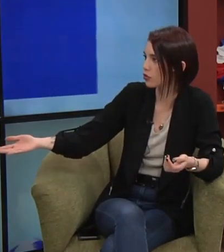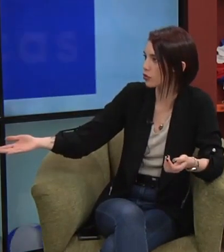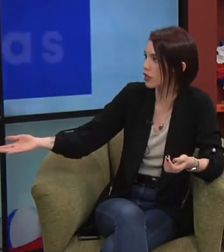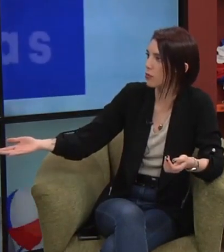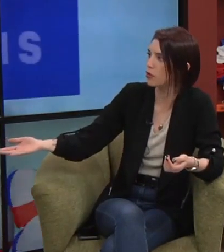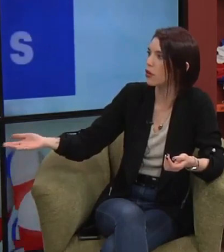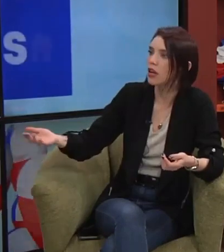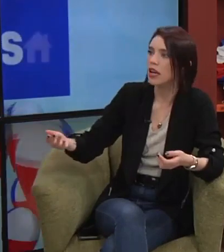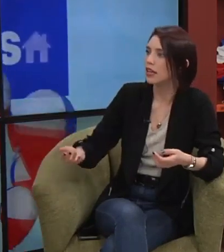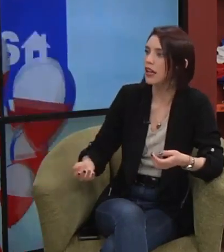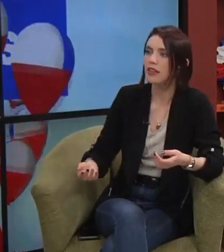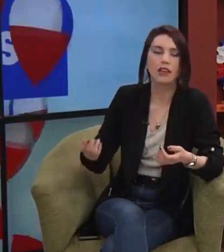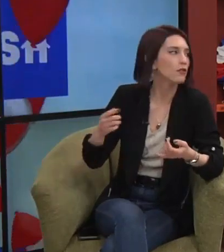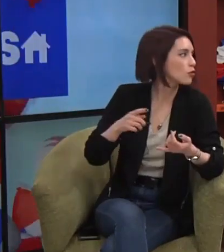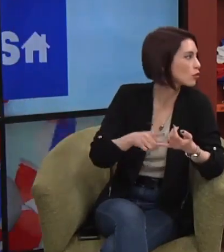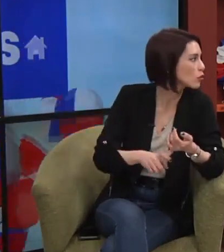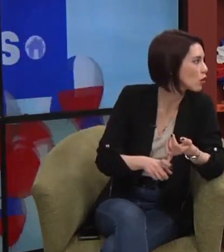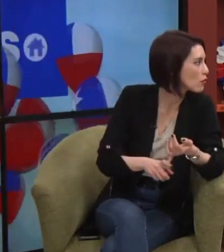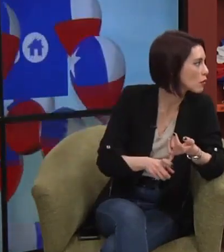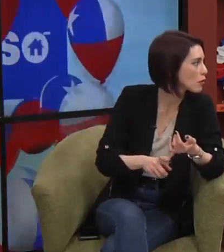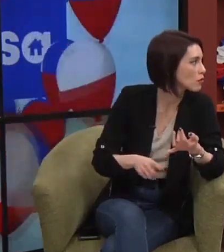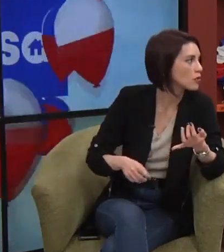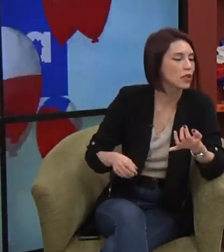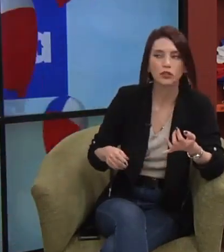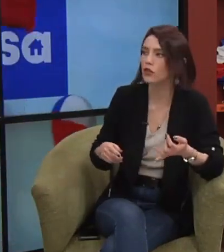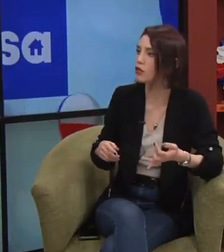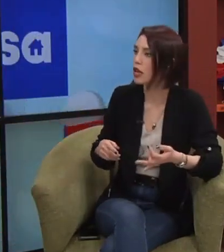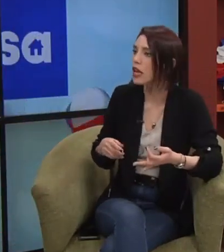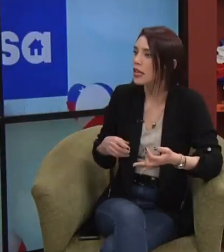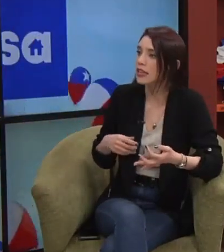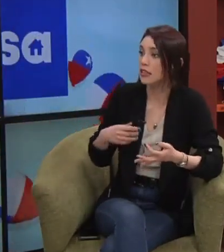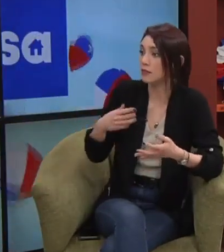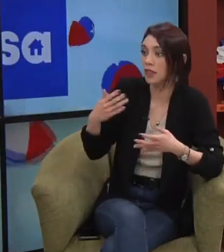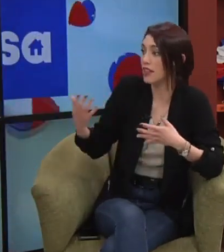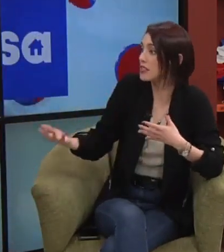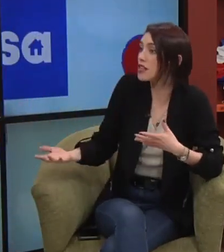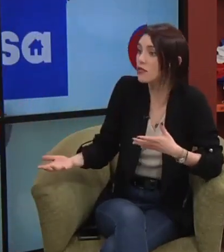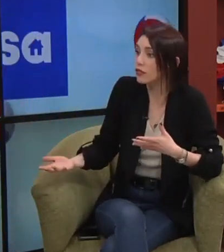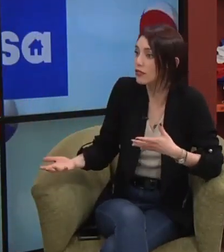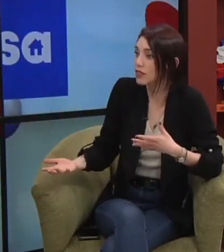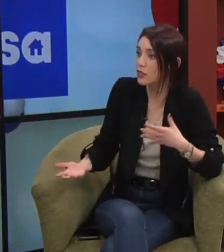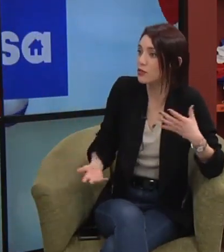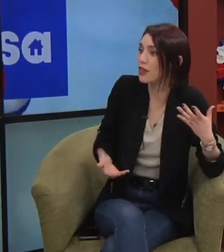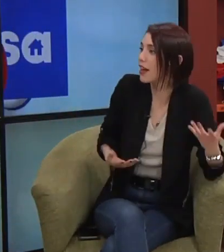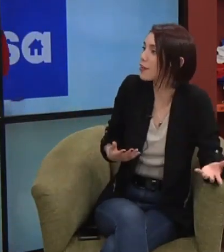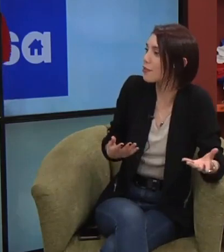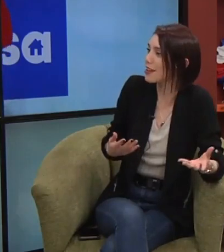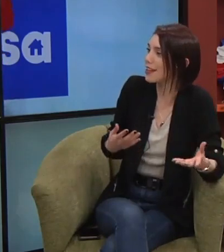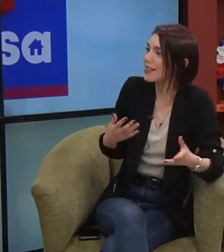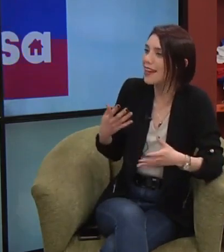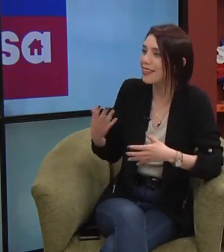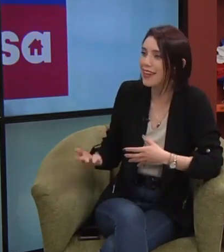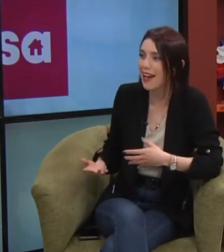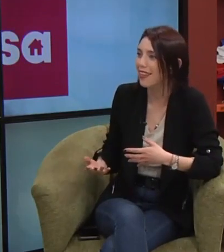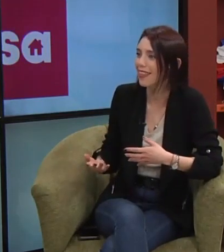José, pero ¿qué hay de nosotros como medios de comunicación, de vecinos, de ciudadanos en el día a día, de